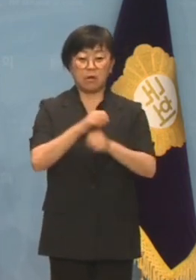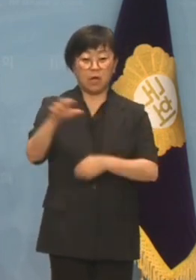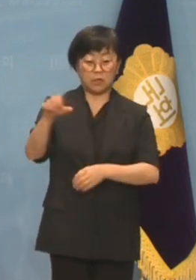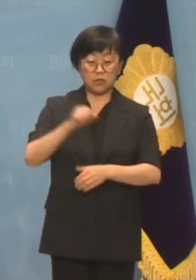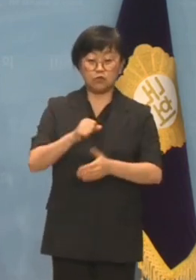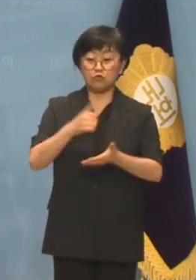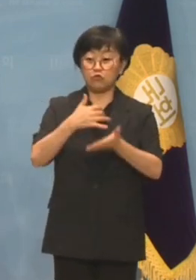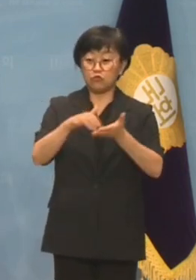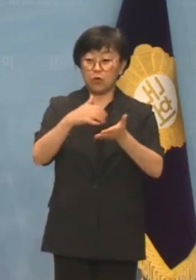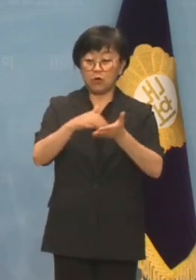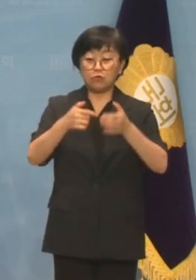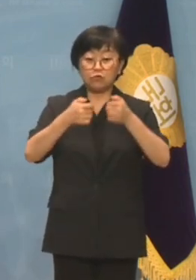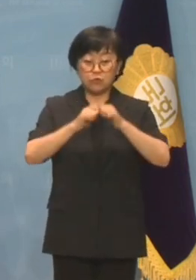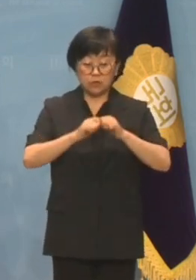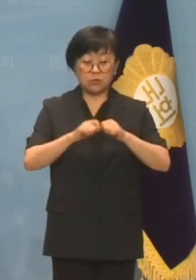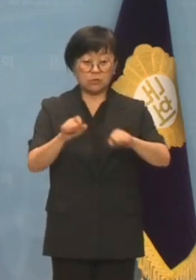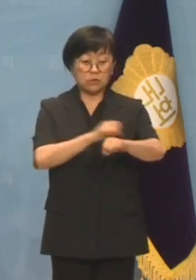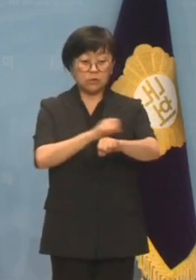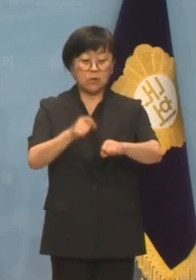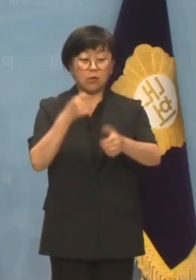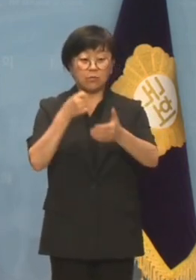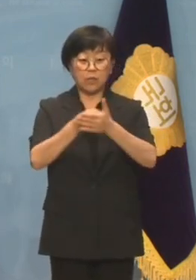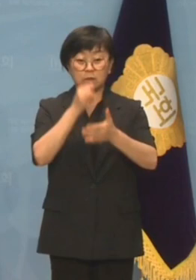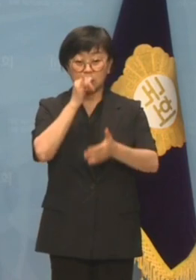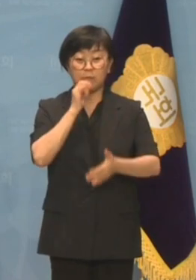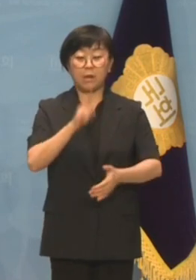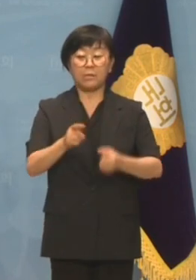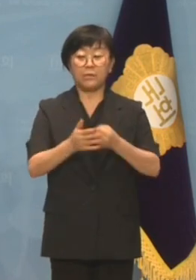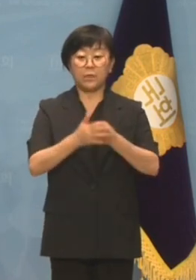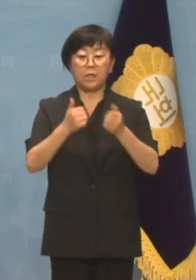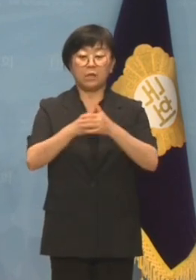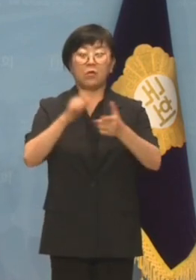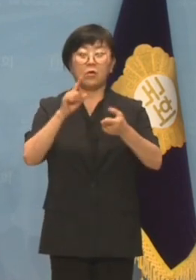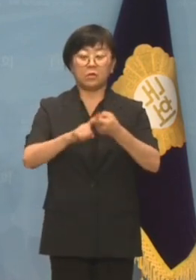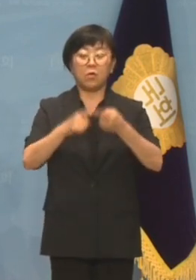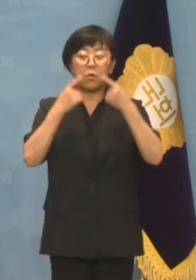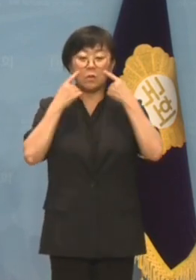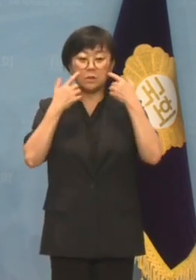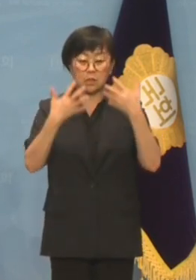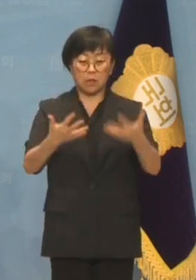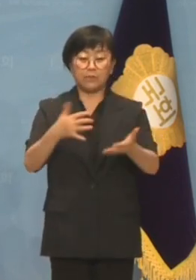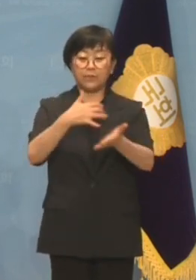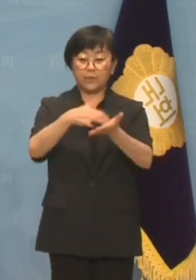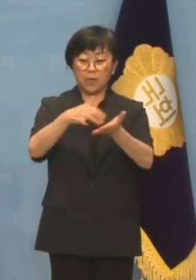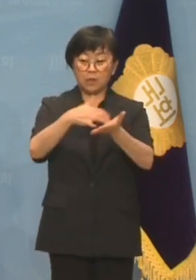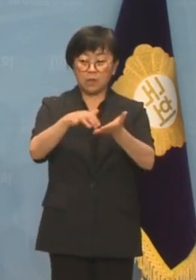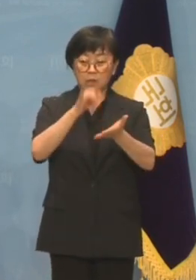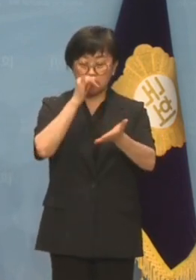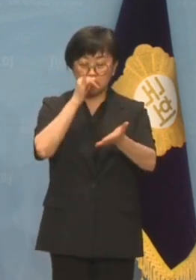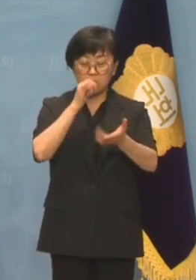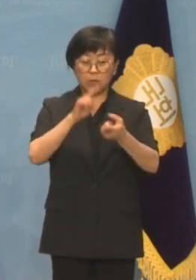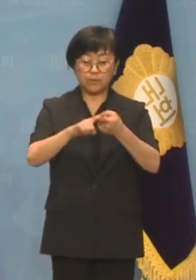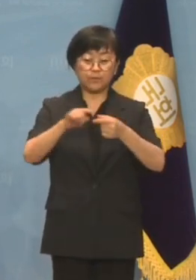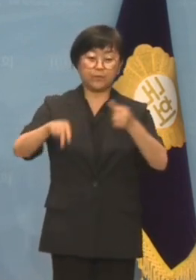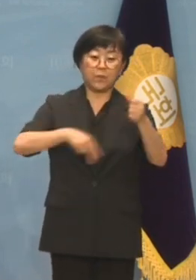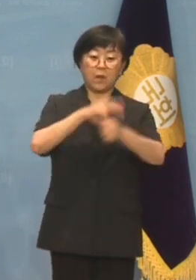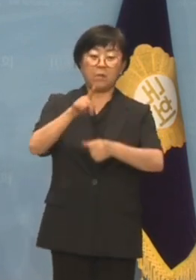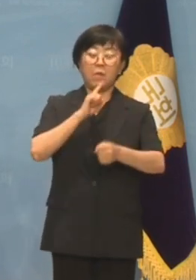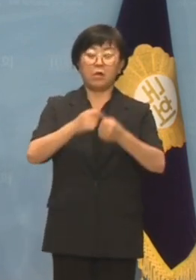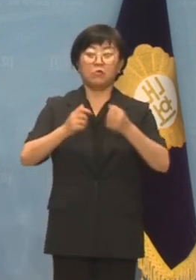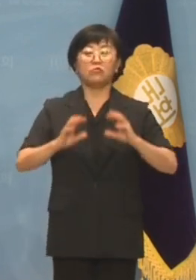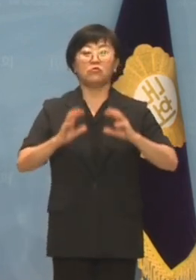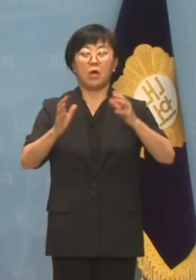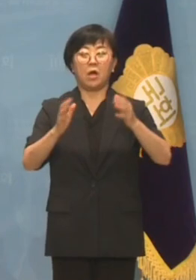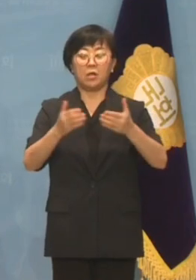수량 이런 것을 구체적으로 특정하고 있었다며 이런 부분에 정확한 계산까지 하고 있던 상황이므로